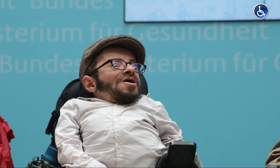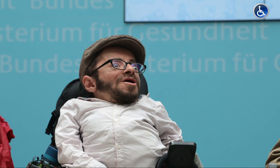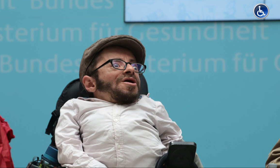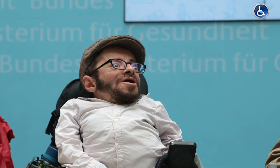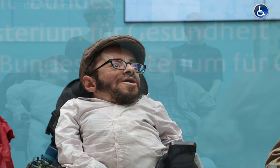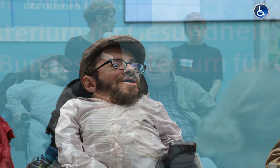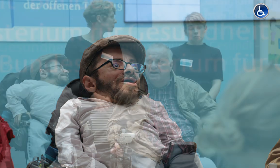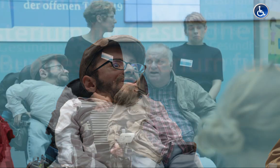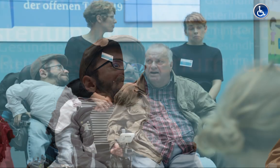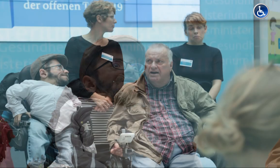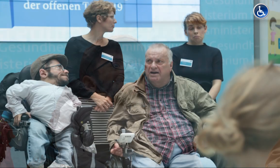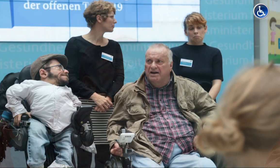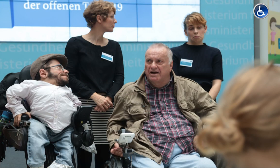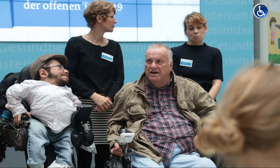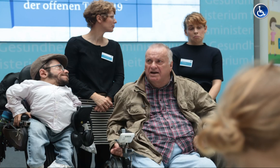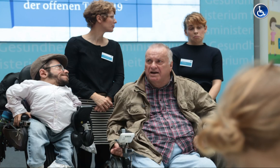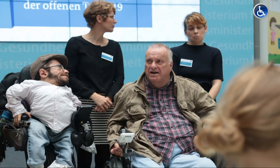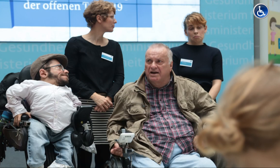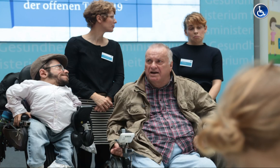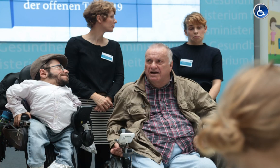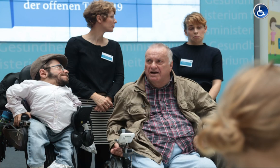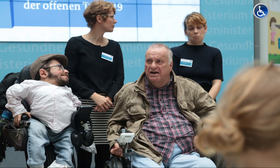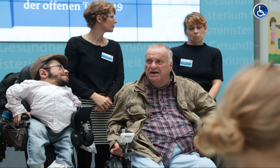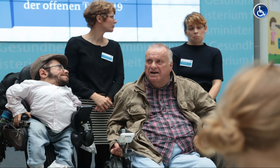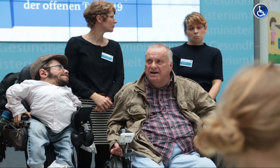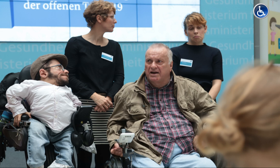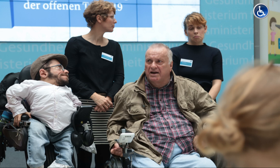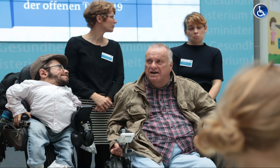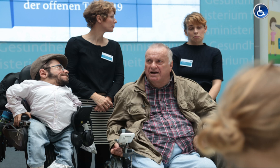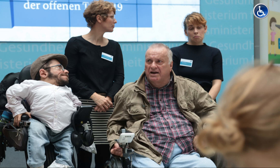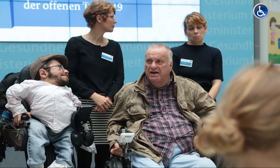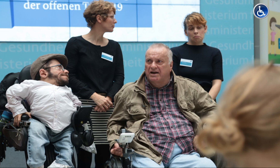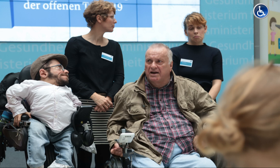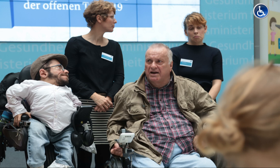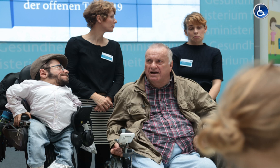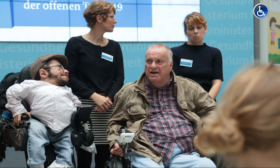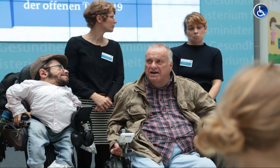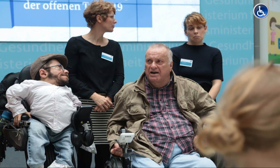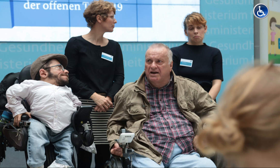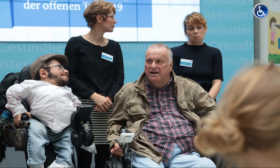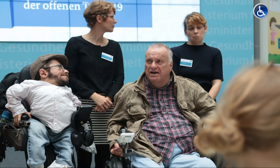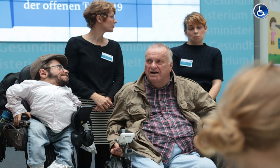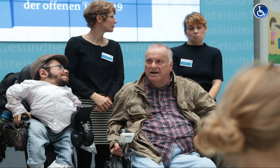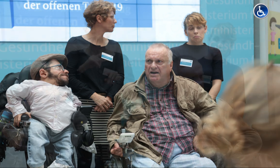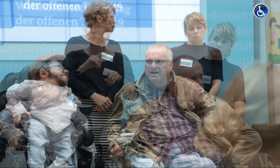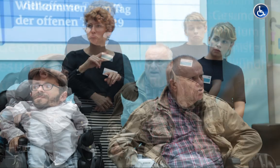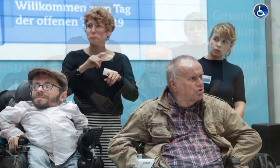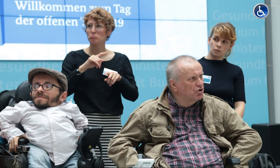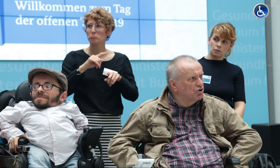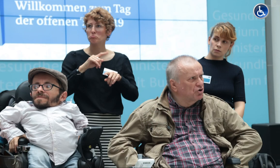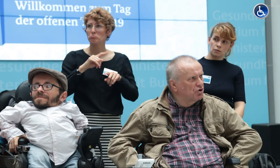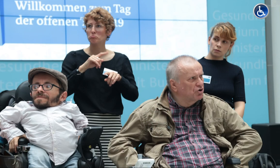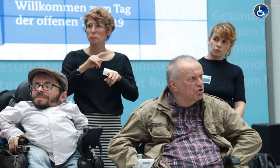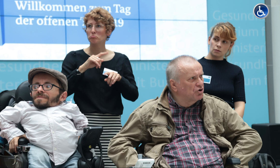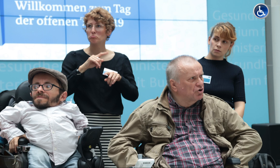und von mir geht langsam zu Ende. Wir können nicht mehr. Lasst uns momentan eine Pause machen. Wer dann zur Pressekonferenz kann,